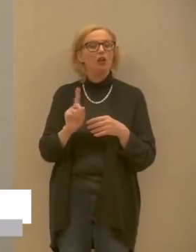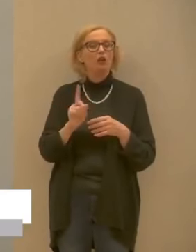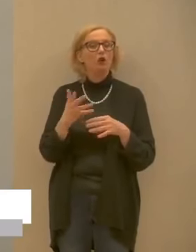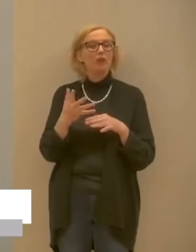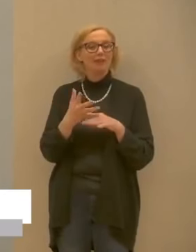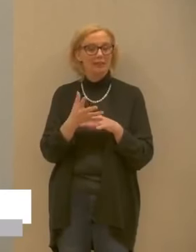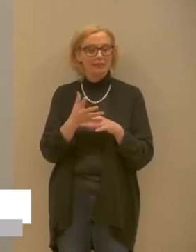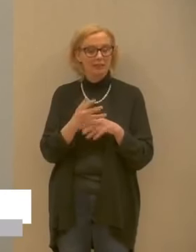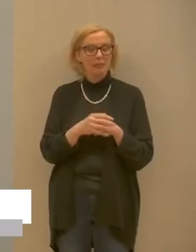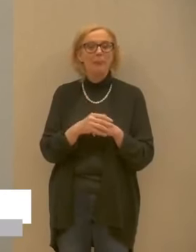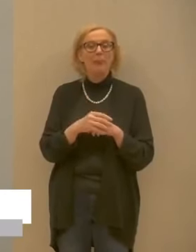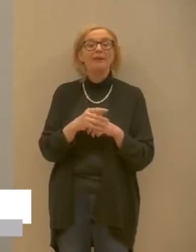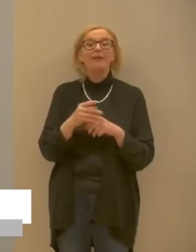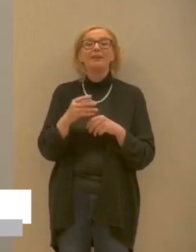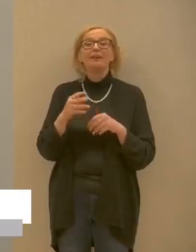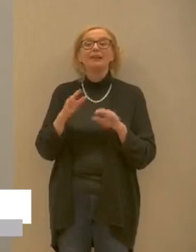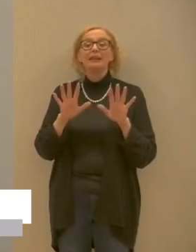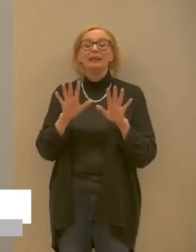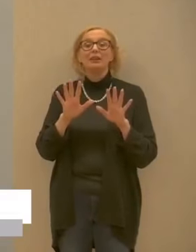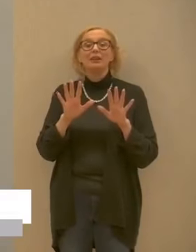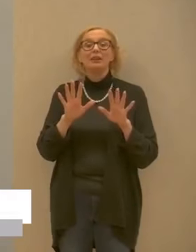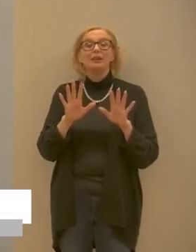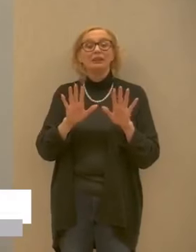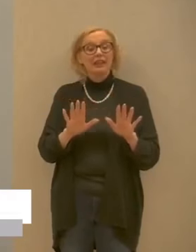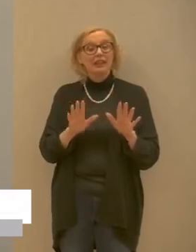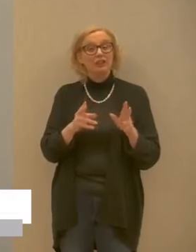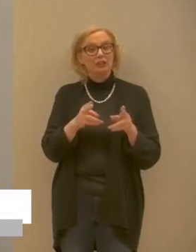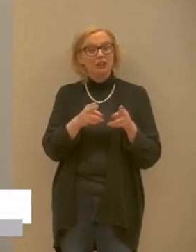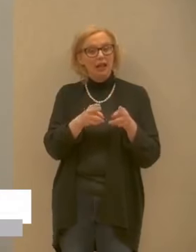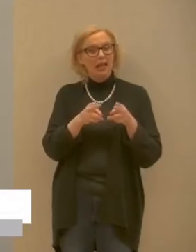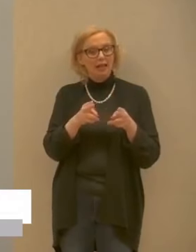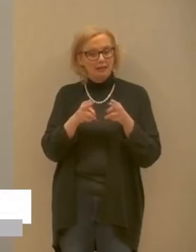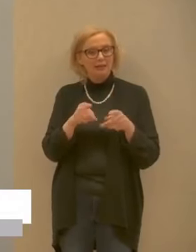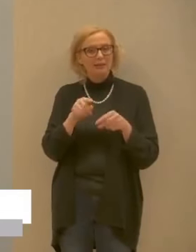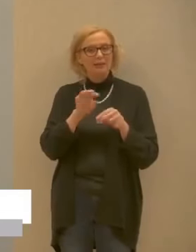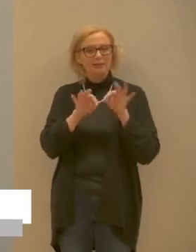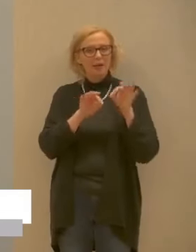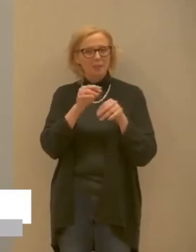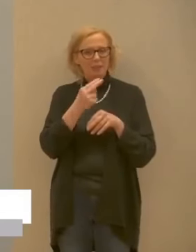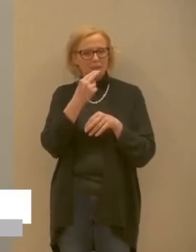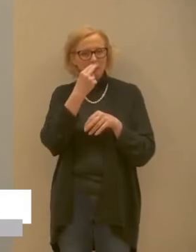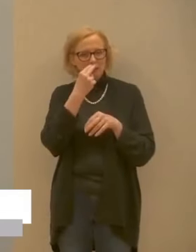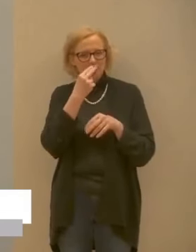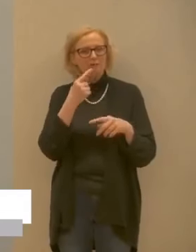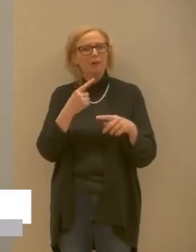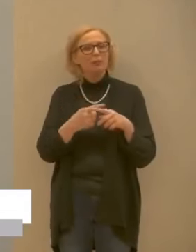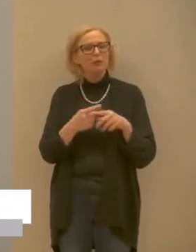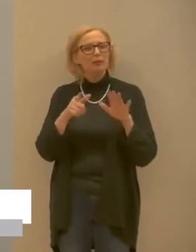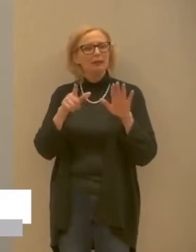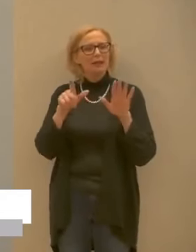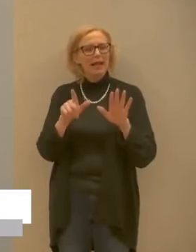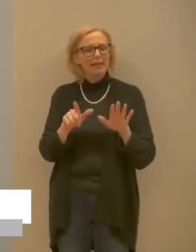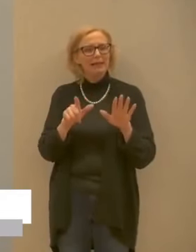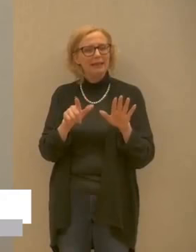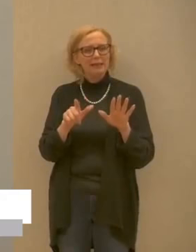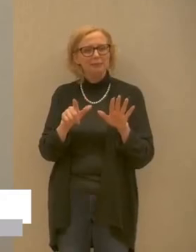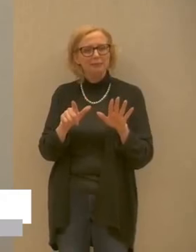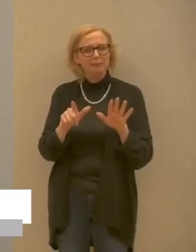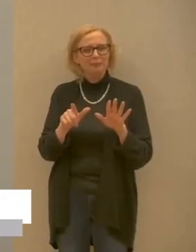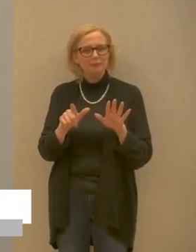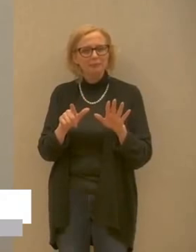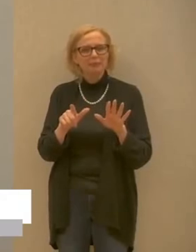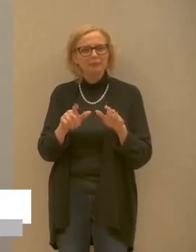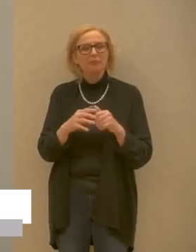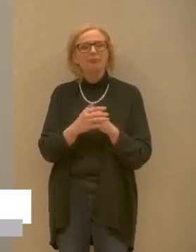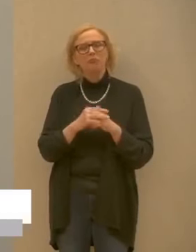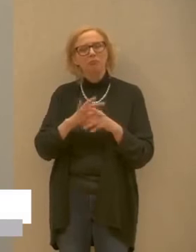10 letti di terapia intensiva e 7 ecografi portatili queste sono le attrezzature più significative per un piano